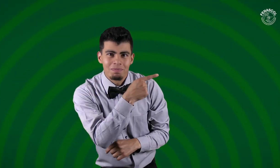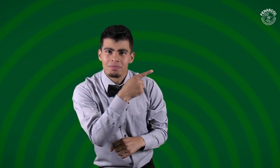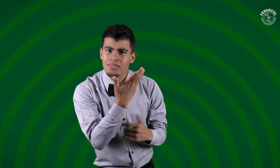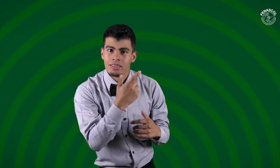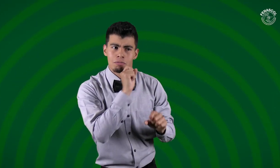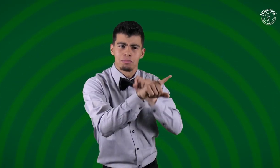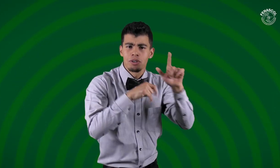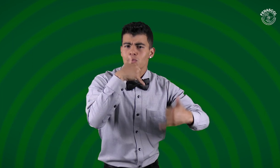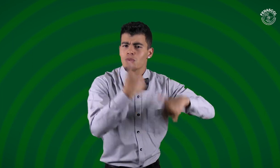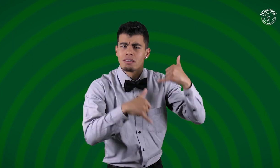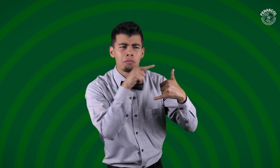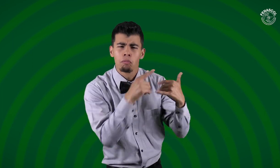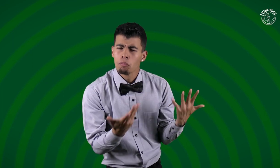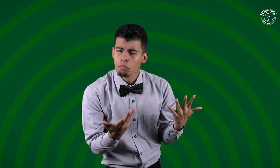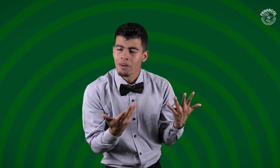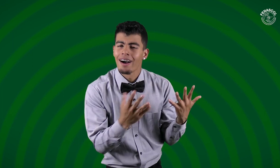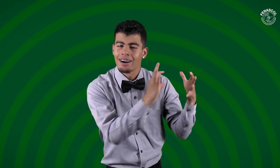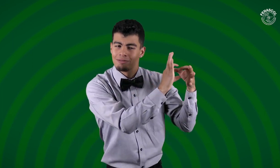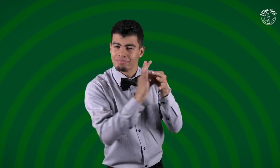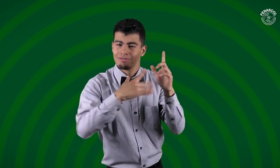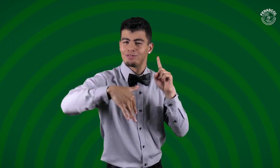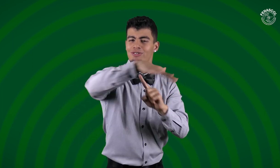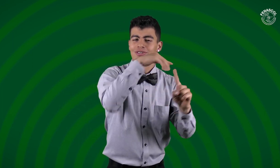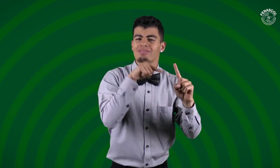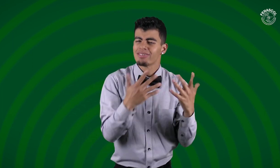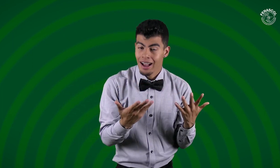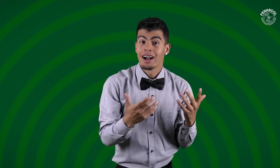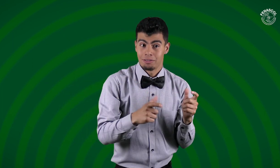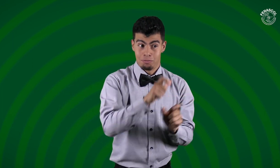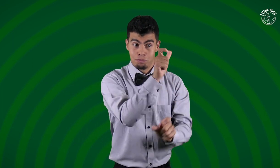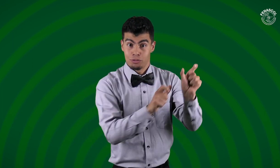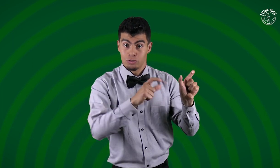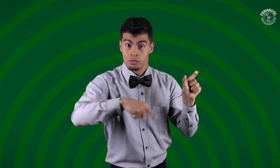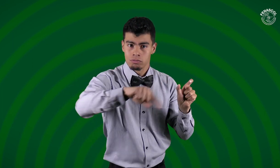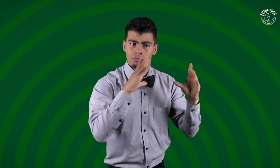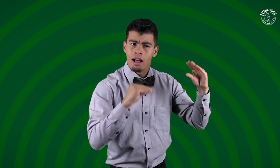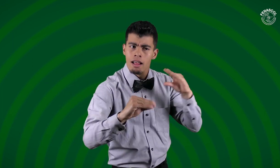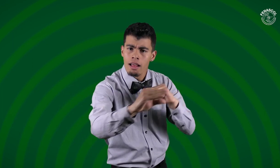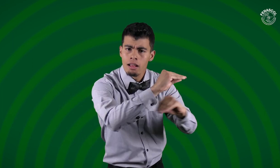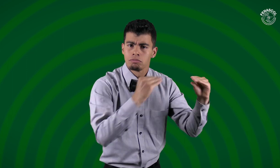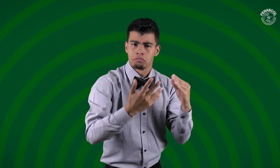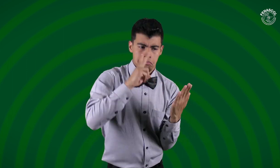¿Vieron? El anterior juego de preguntas está relacionado al contexto de la celebración del Día del Idioma Español.